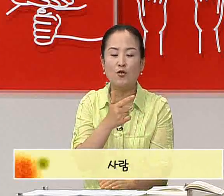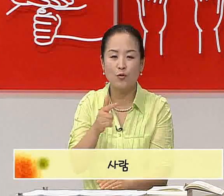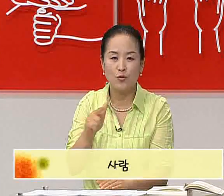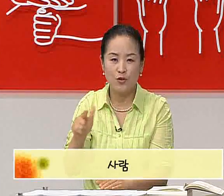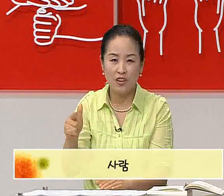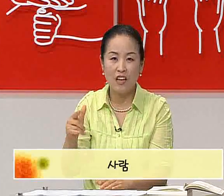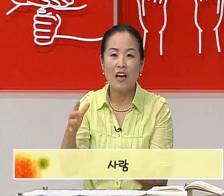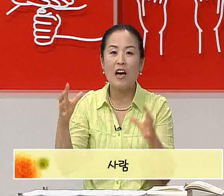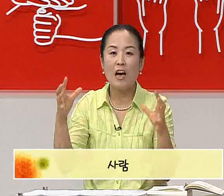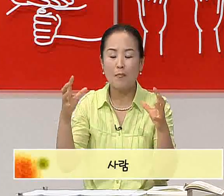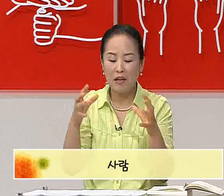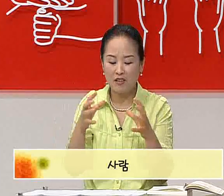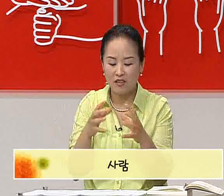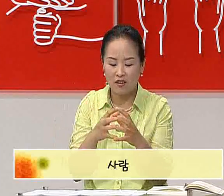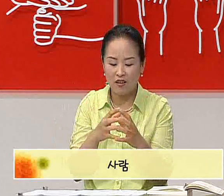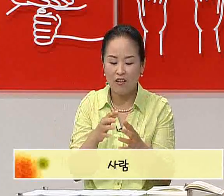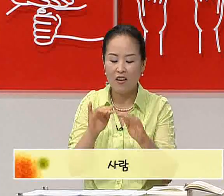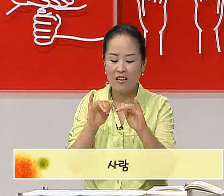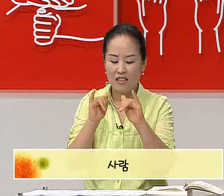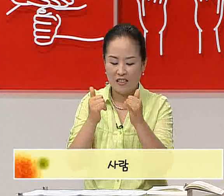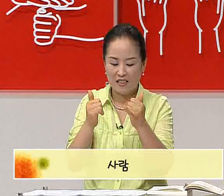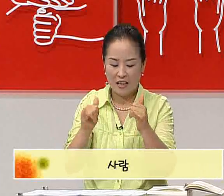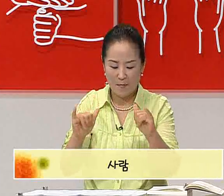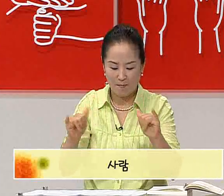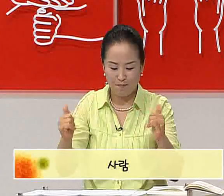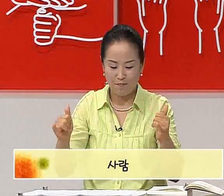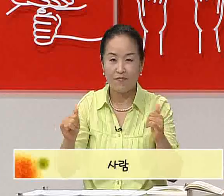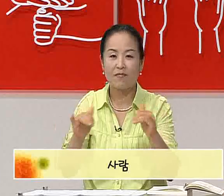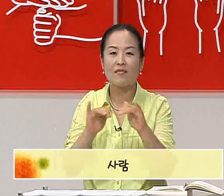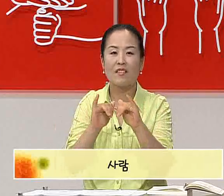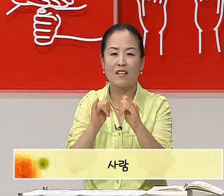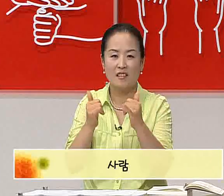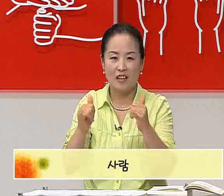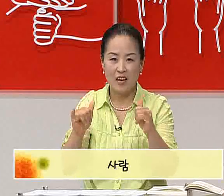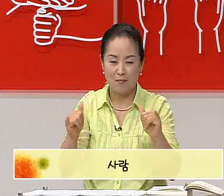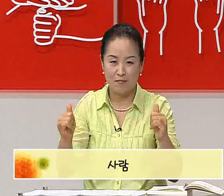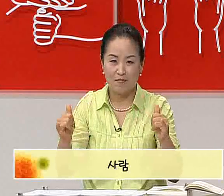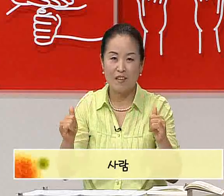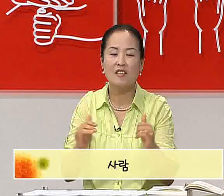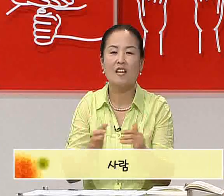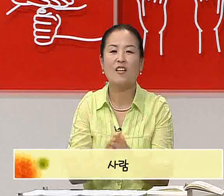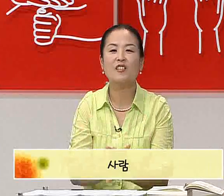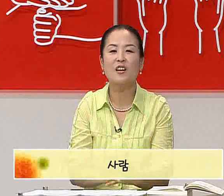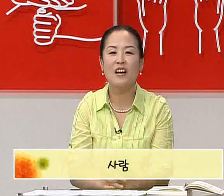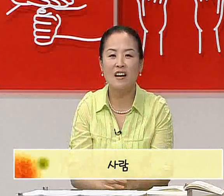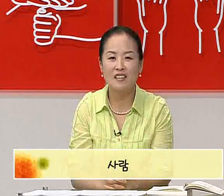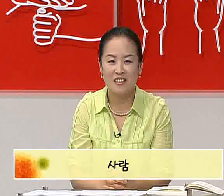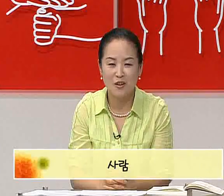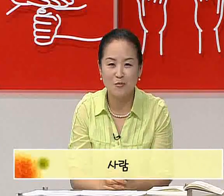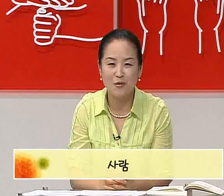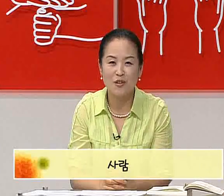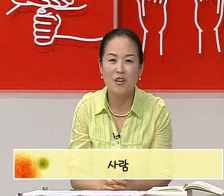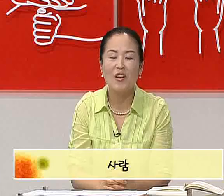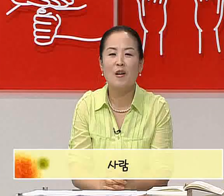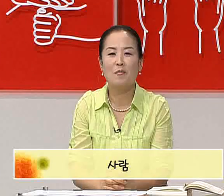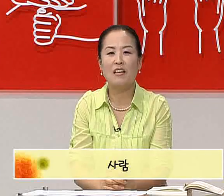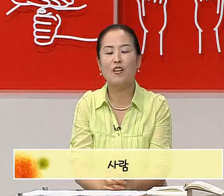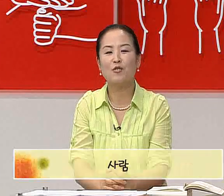수형이 합해져서 사람, 사람. 자, 여기서 한가지 여러분들 만약에